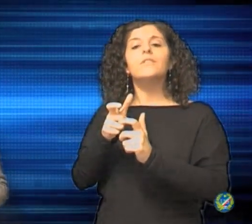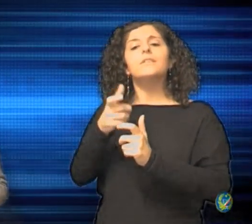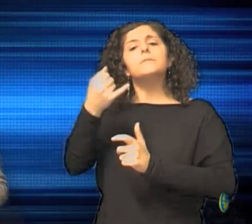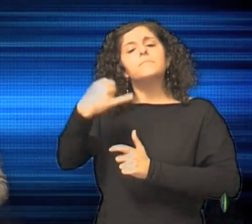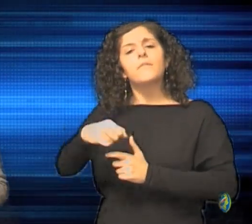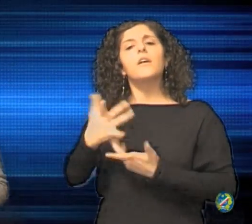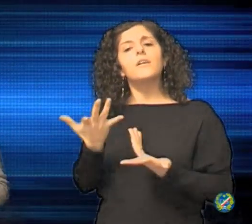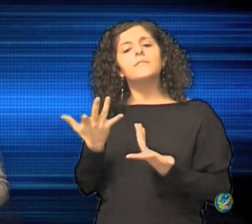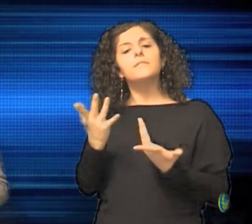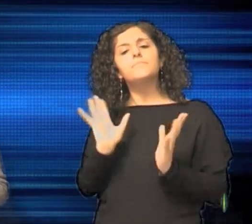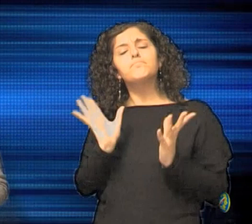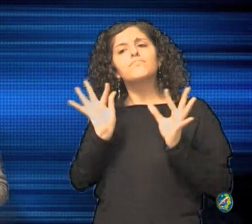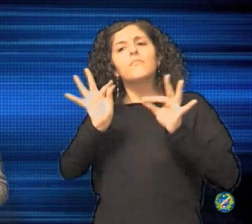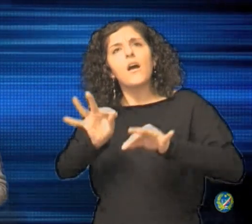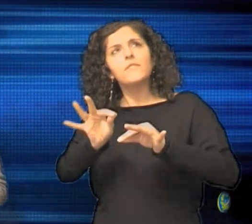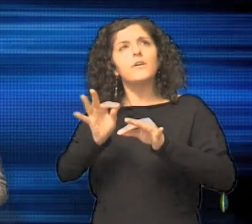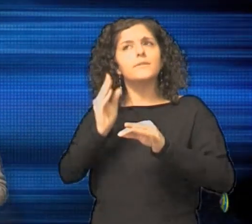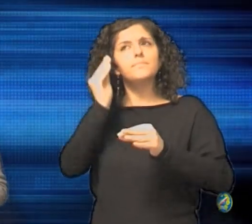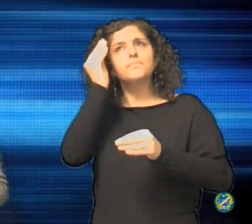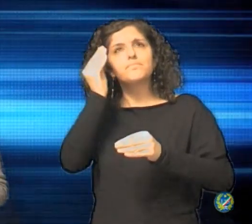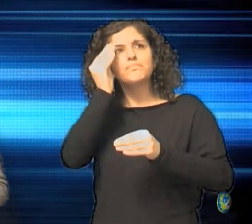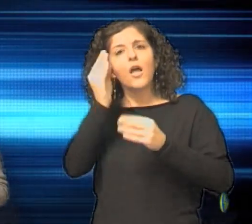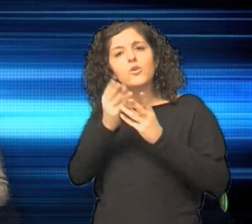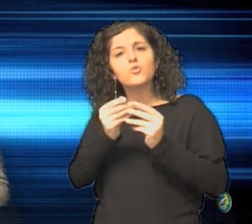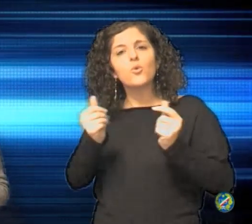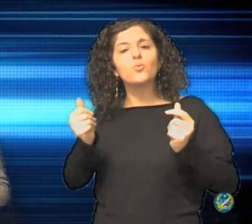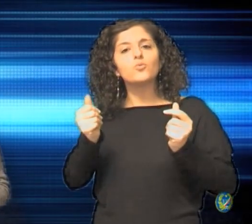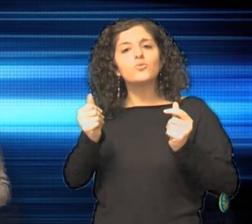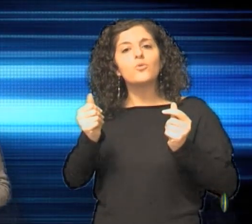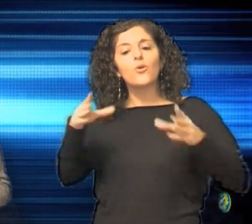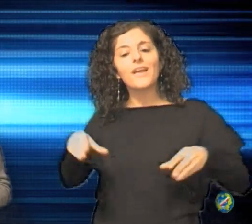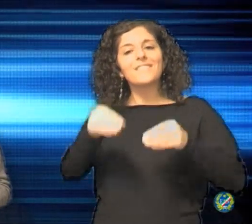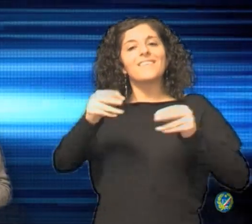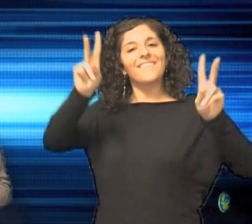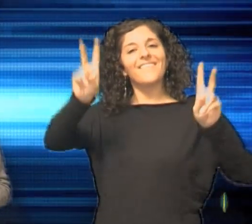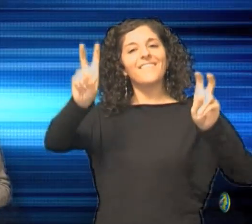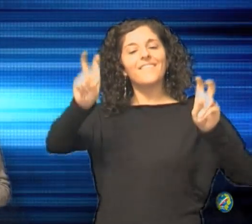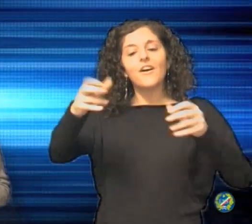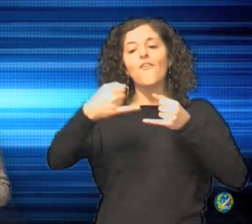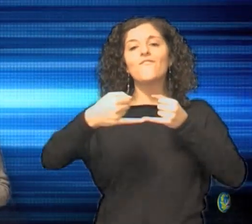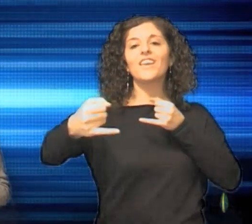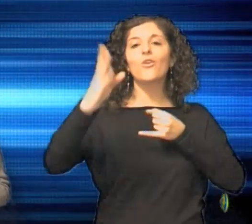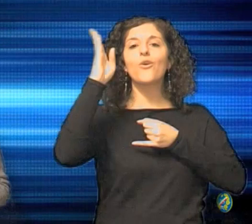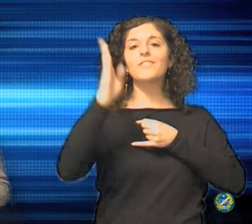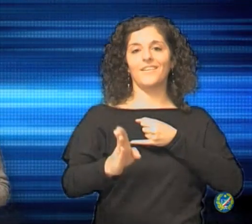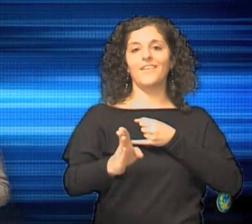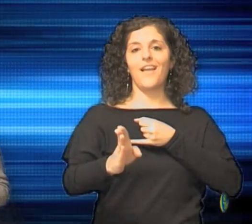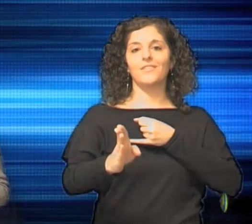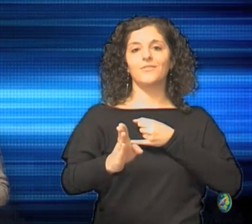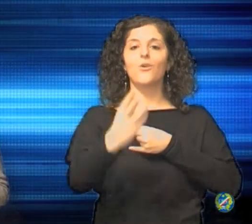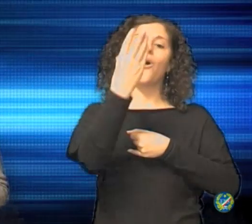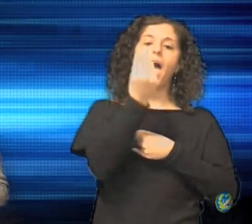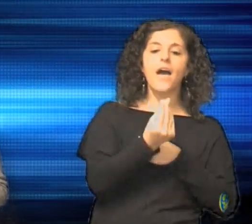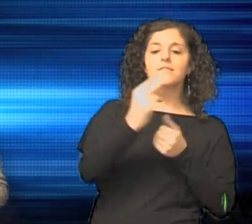si è giunti a un'iniziativa che abbiamo chiamato Filo Diretto ENDS